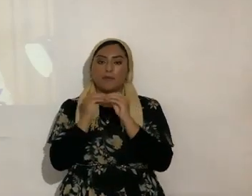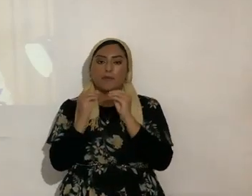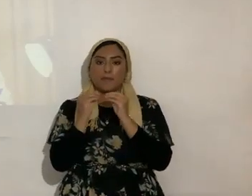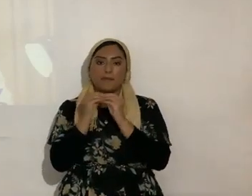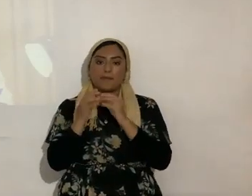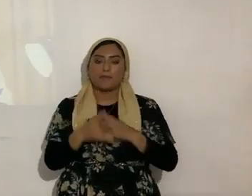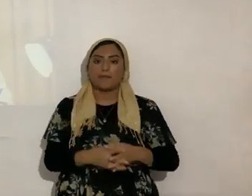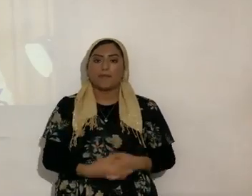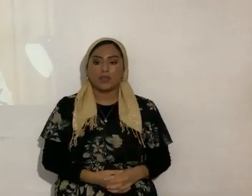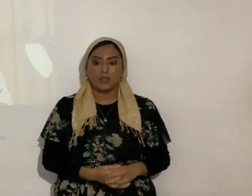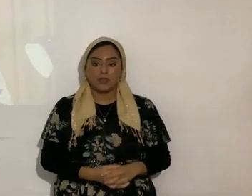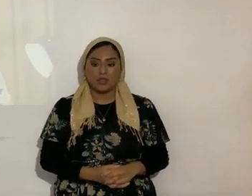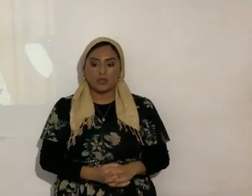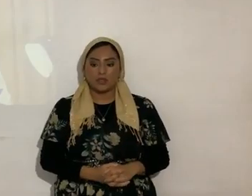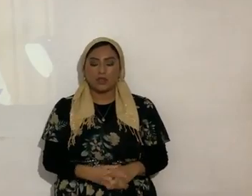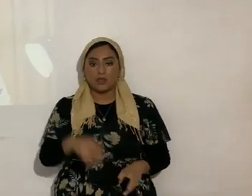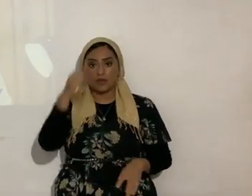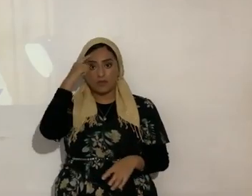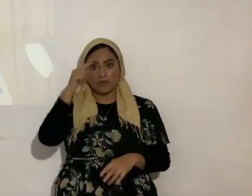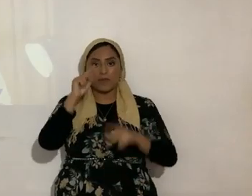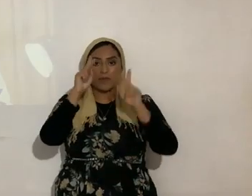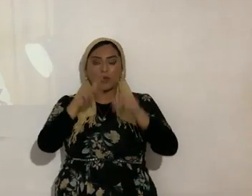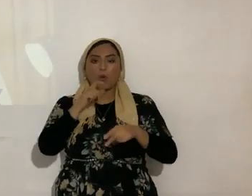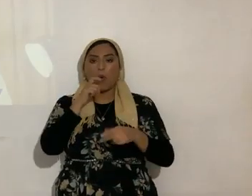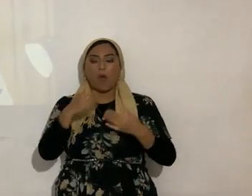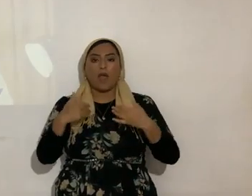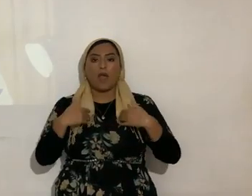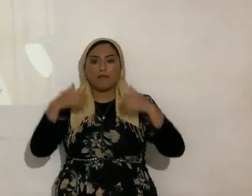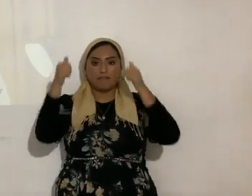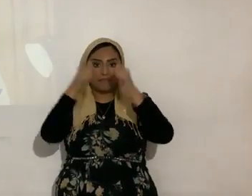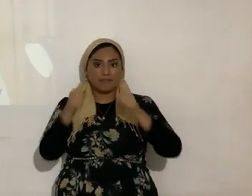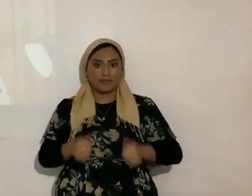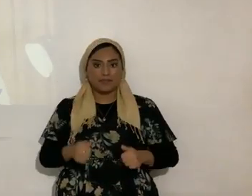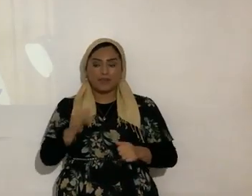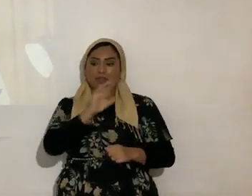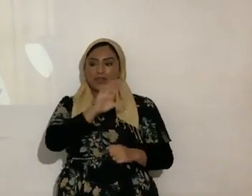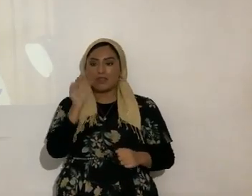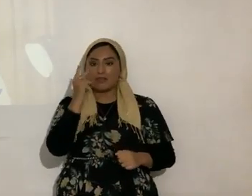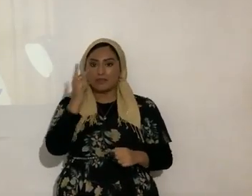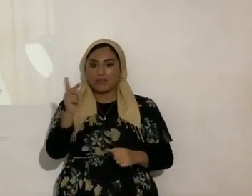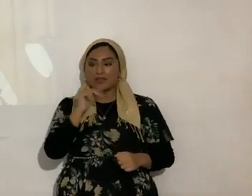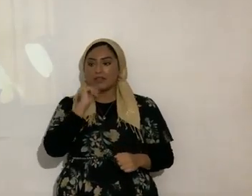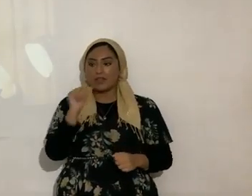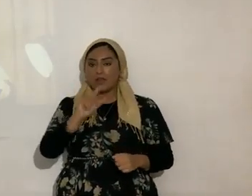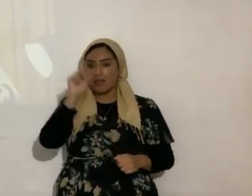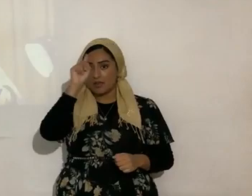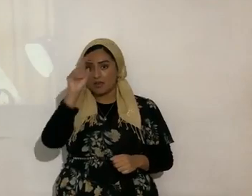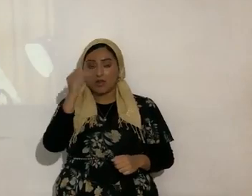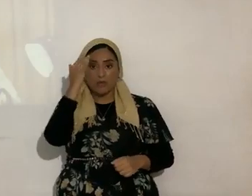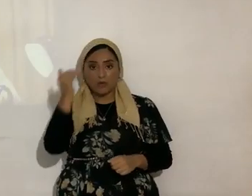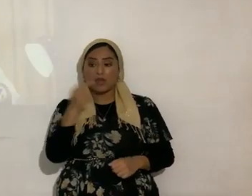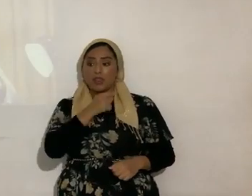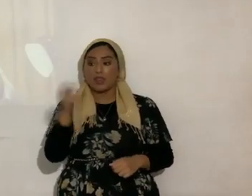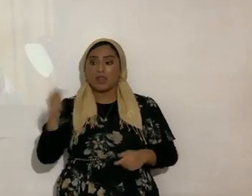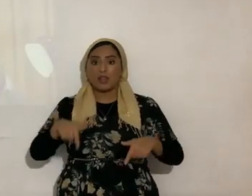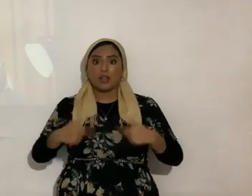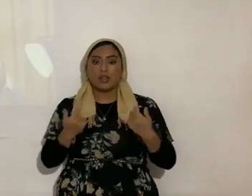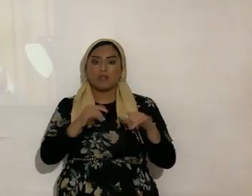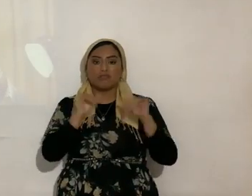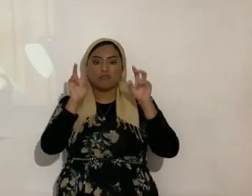entonces, para los ególatras, los orgullosos, su percepción no es eterna, por eso viven como pseudo-mesiánicos,